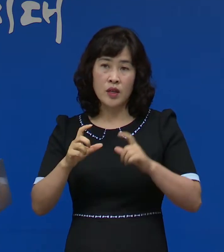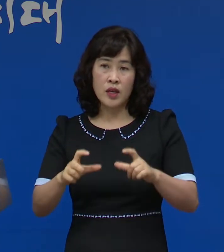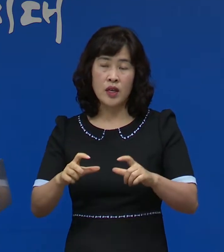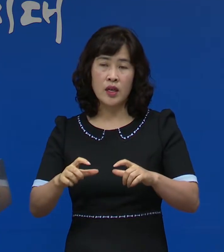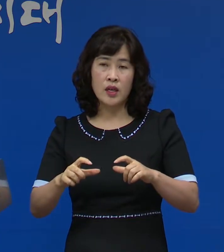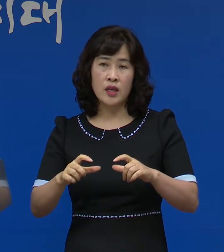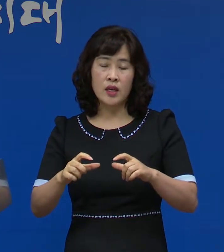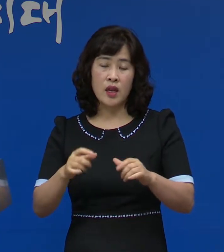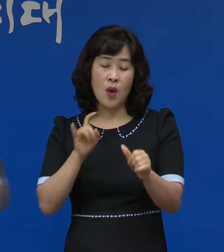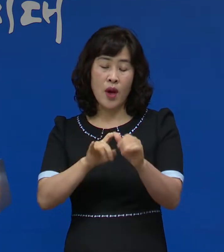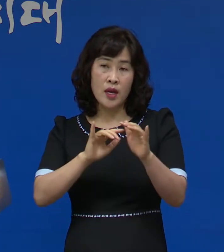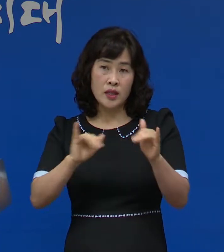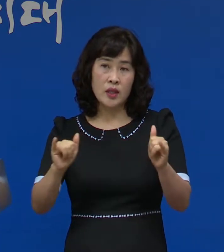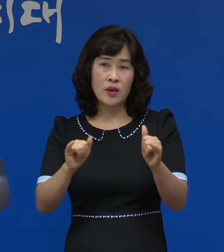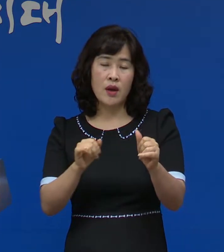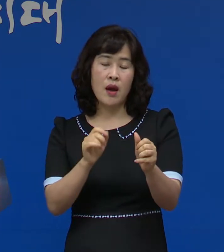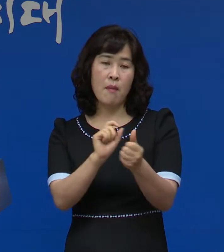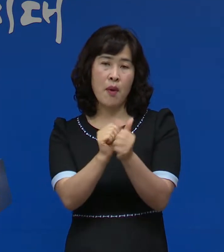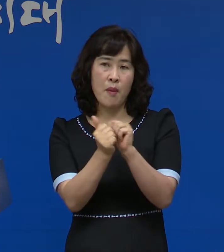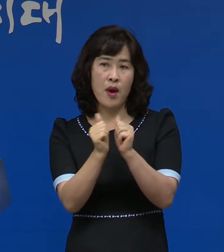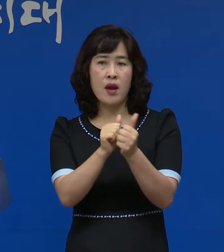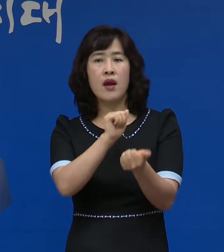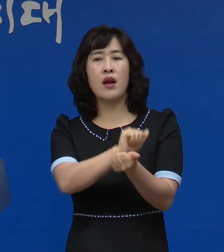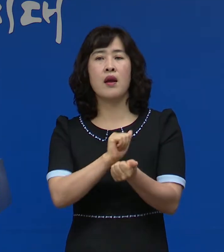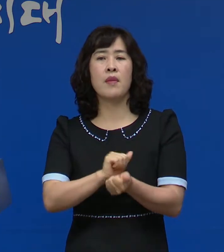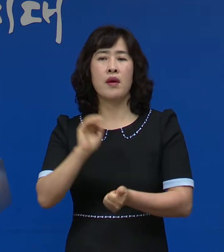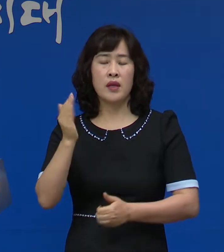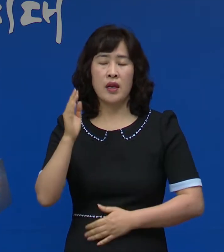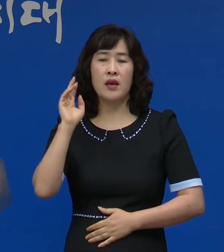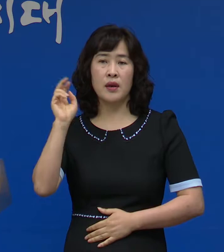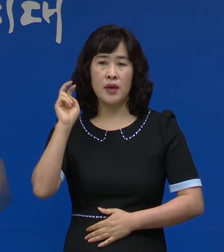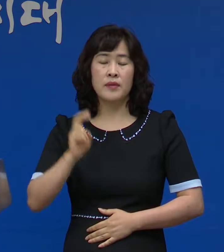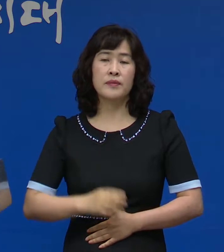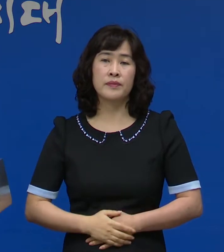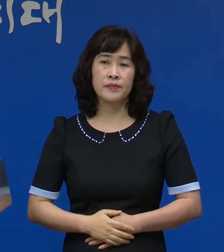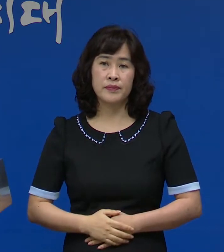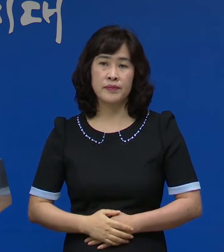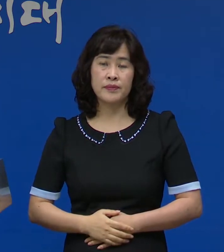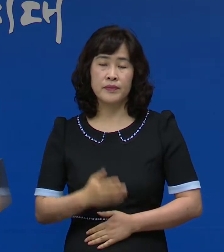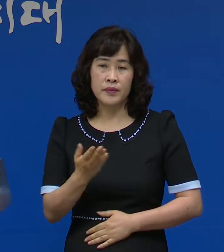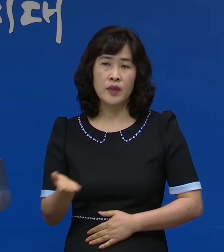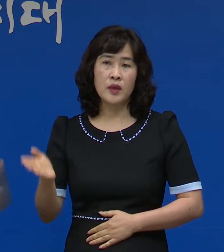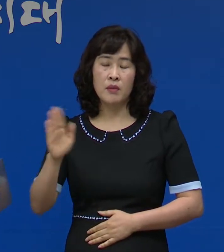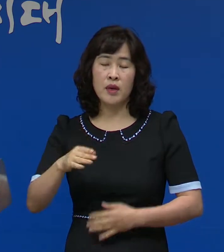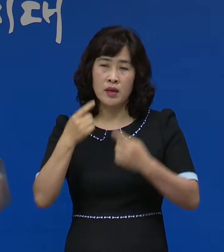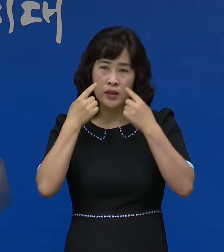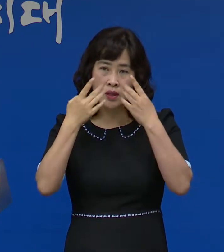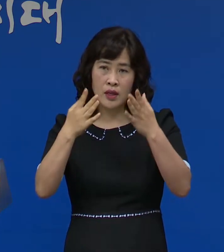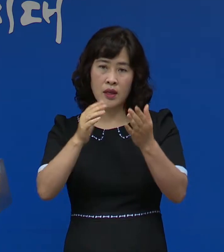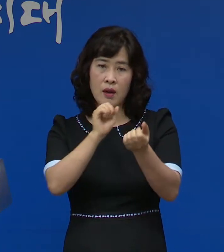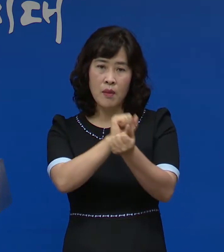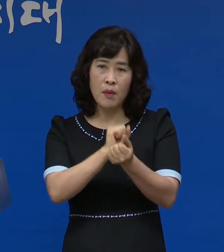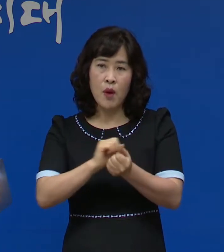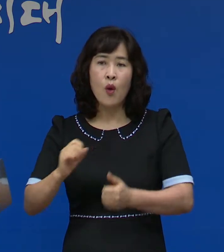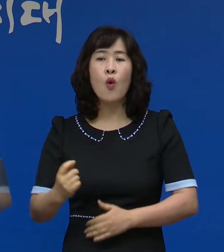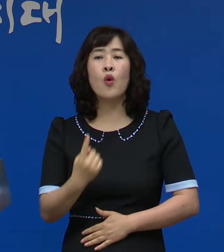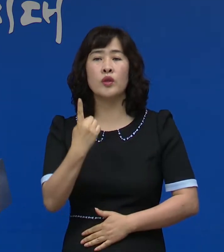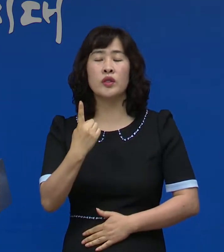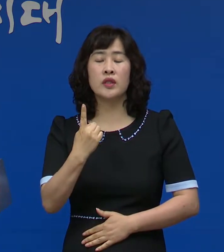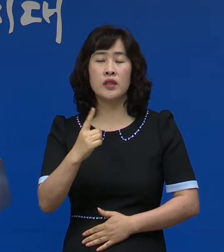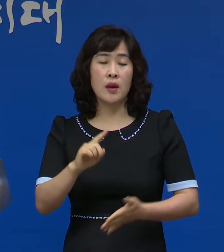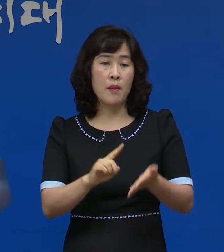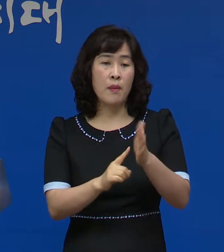확진자와 접촉하여 감염된 것으로 추정되고 있습니다만 정확한 감염 원인을